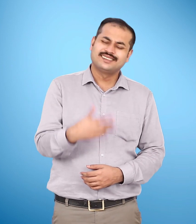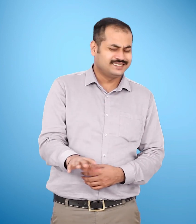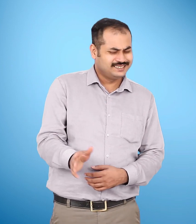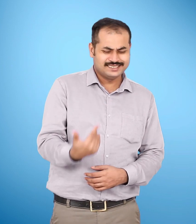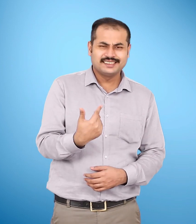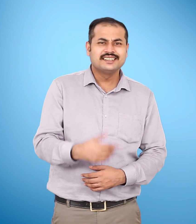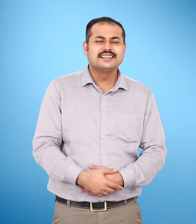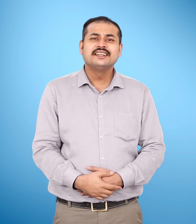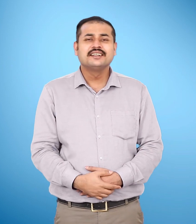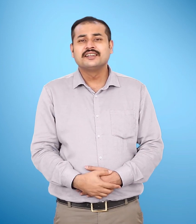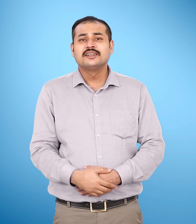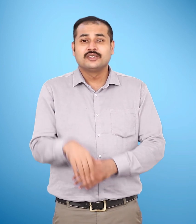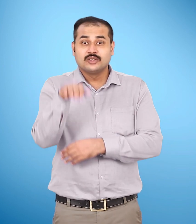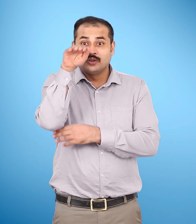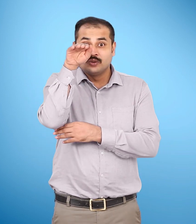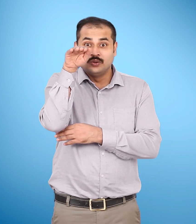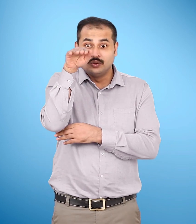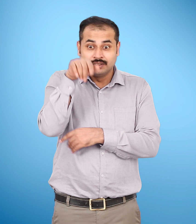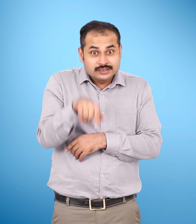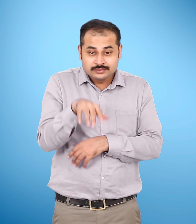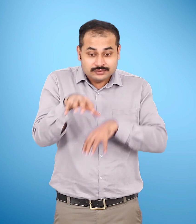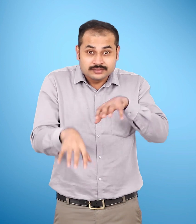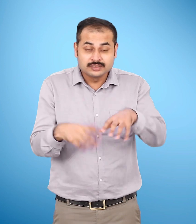बोज उठ को ढोने दो